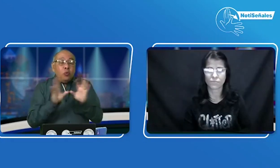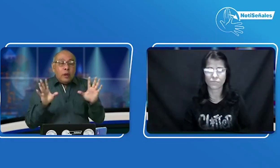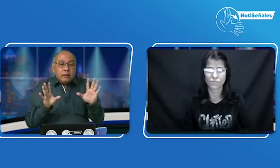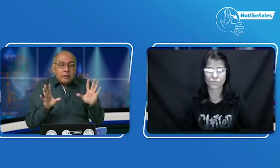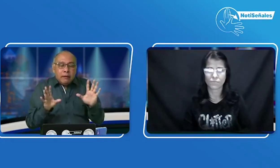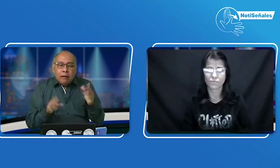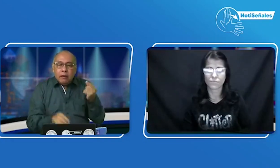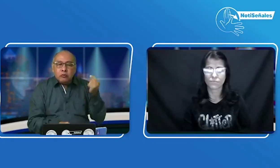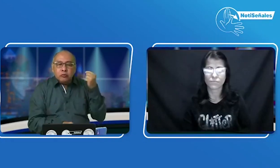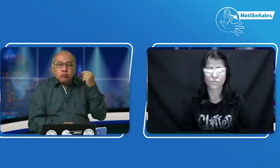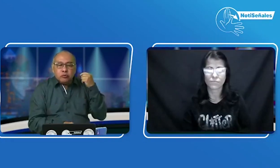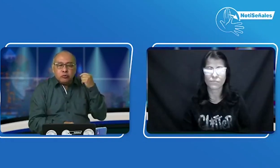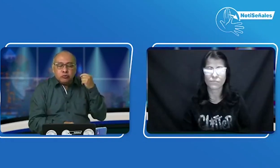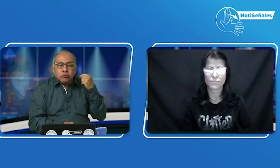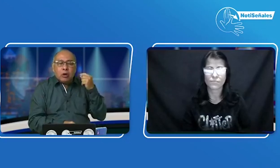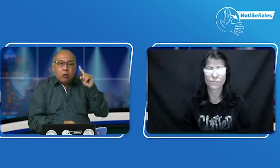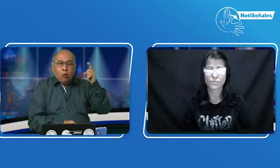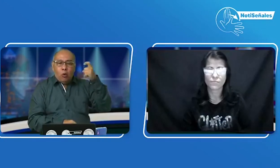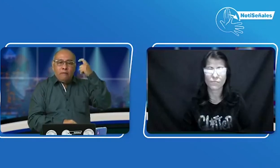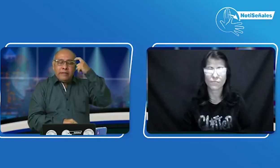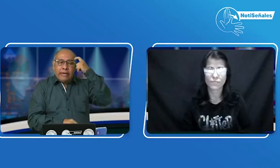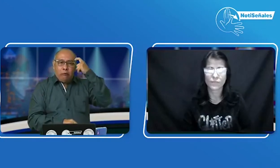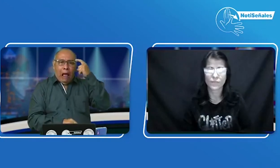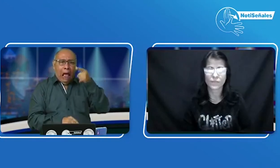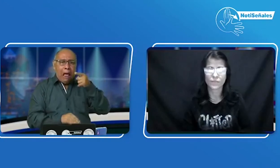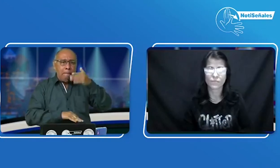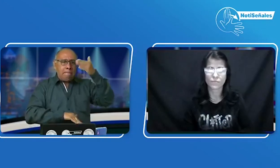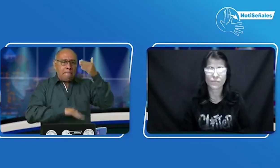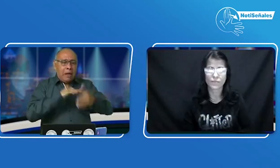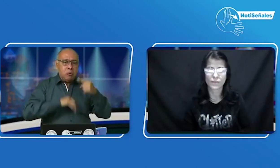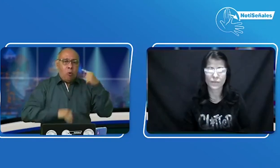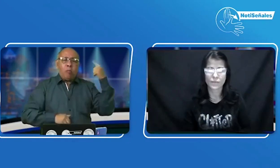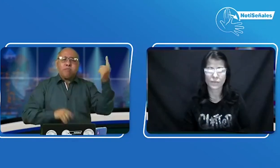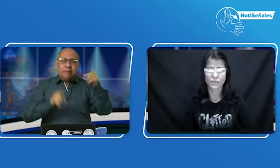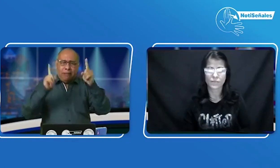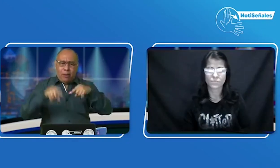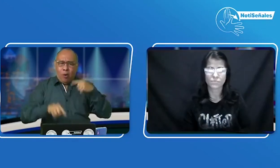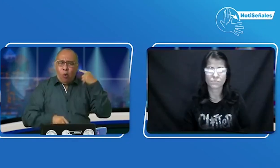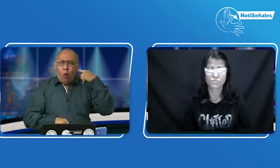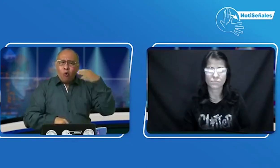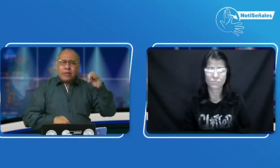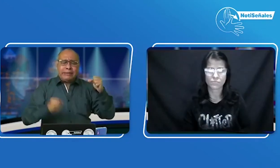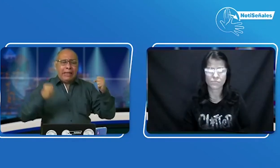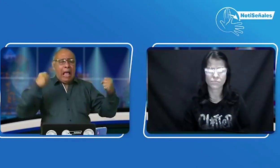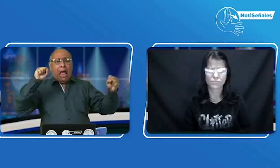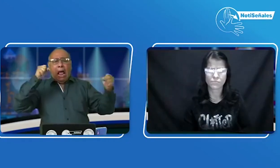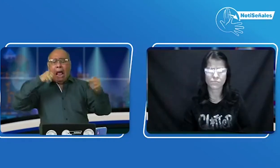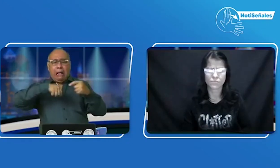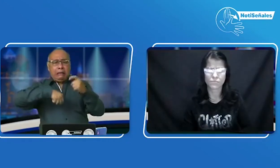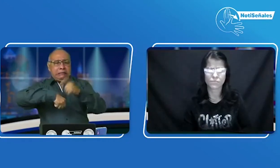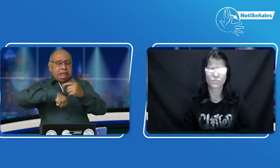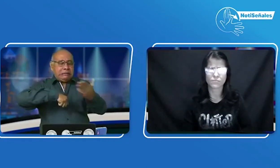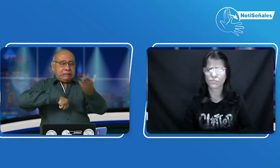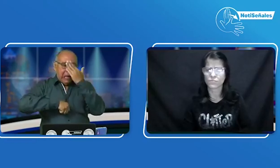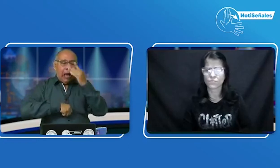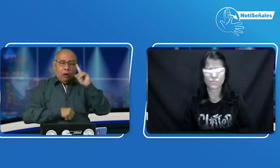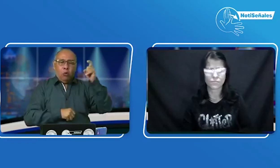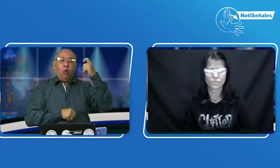Pero, por suerte, el gobierno nacional recientemente teniendo en cuenta esta situación, no